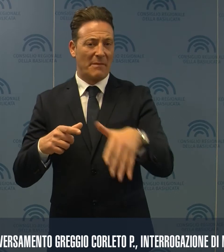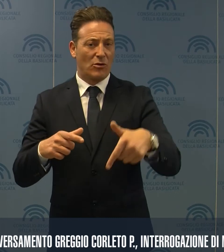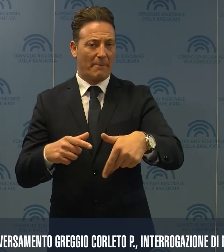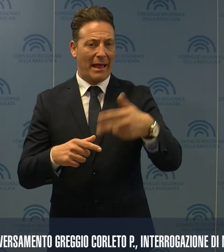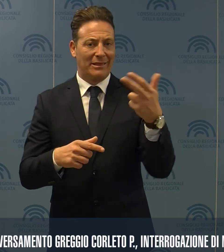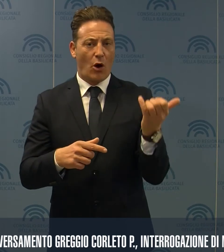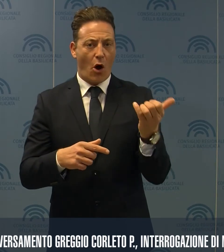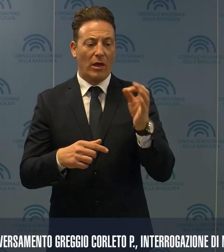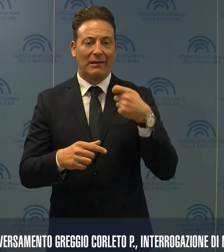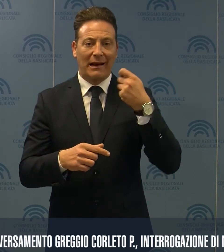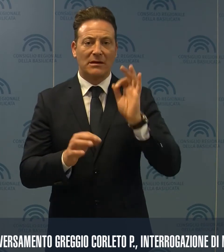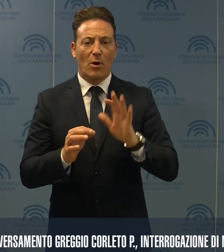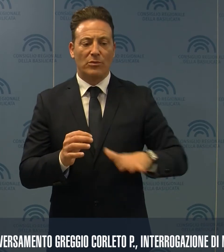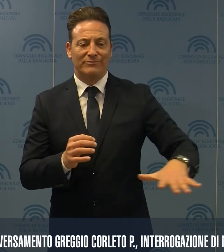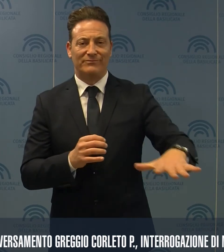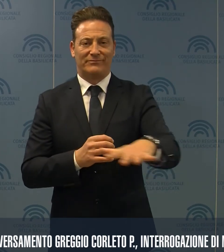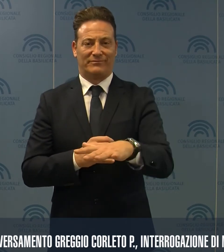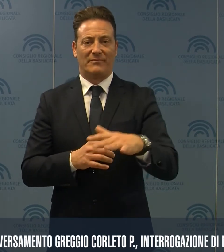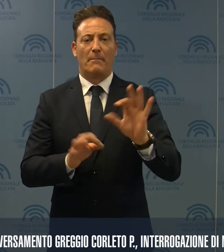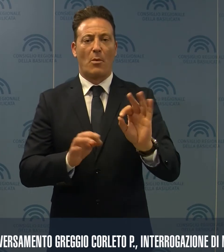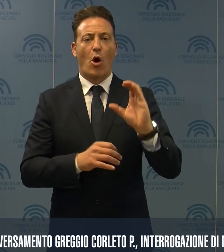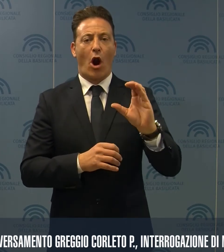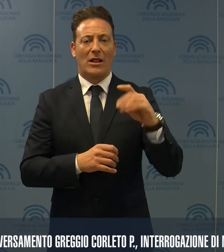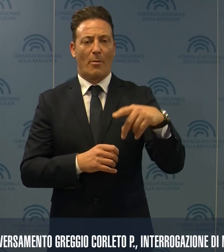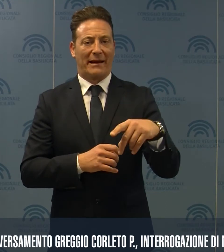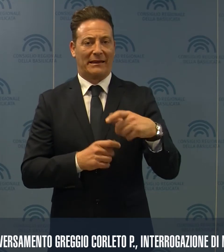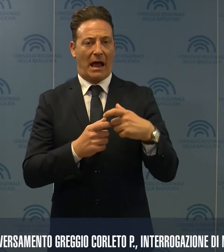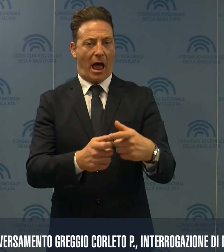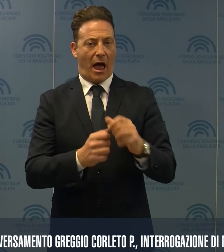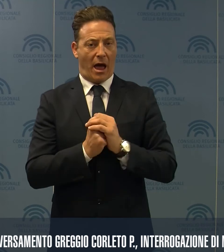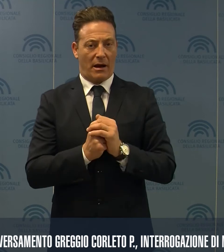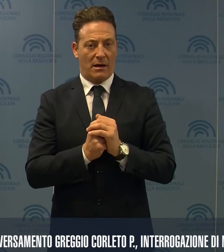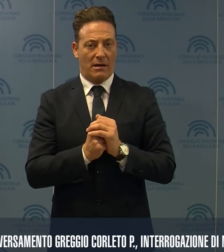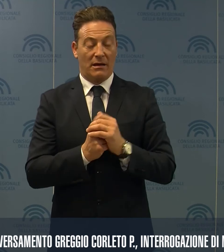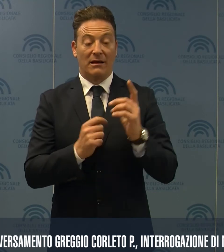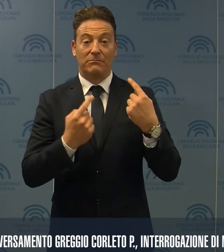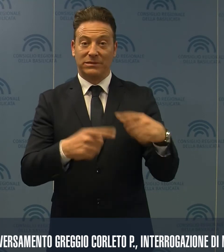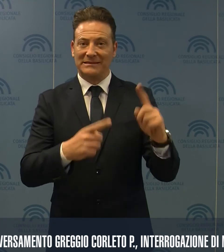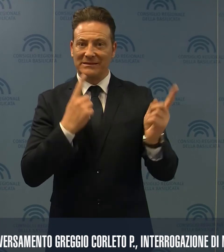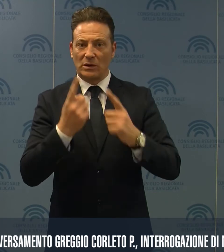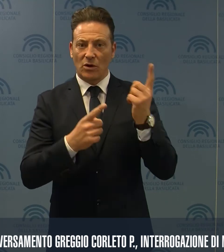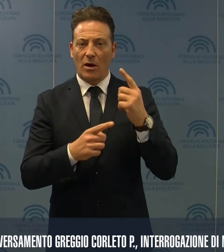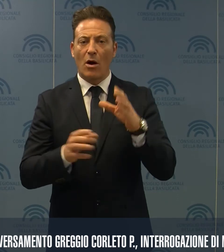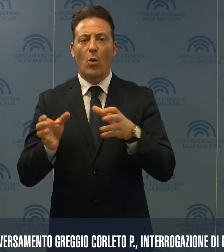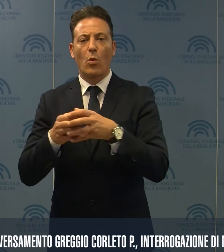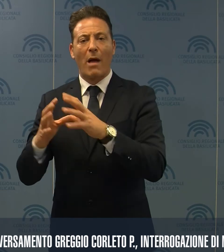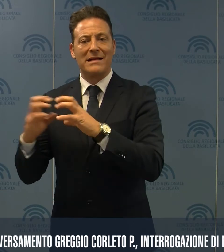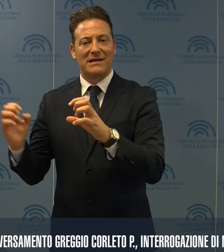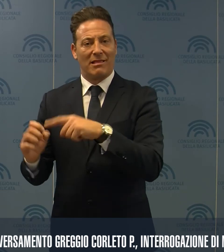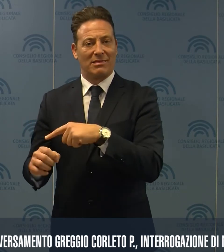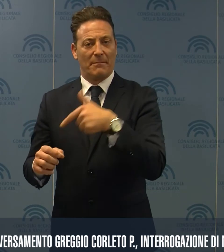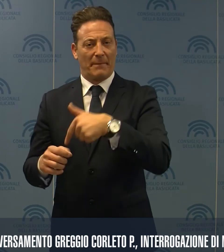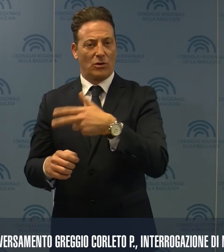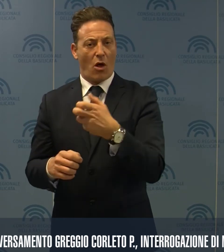che avrebbe interessato il giacimento sito a Corleto-Perticara e rispetto al quale le compagnie concessionarie